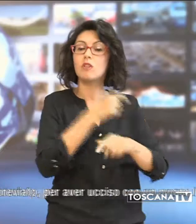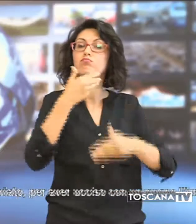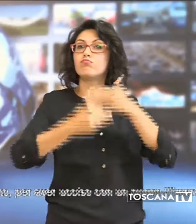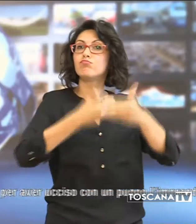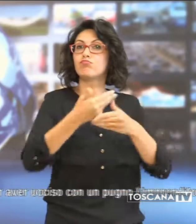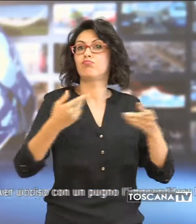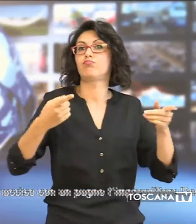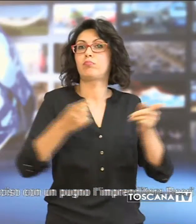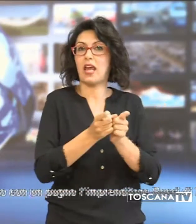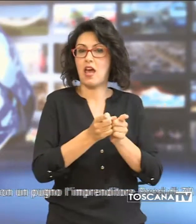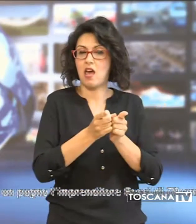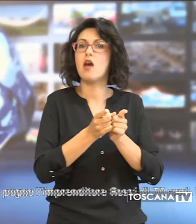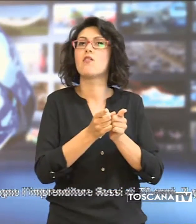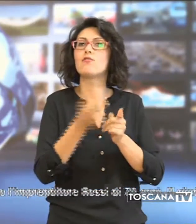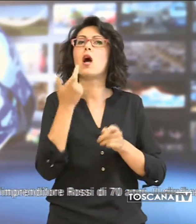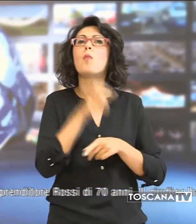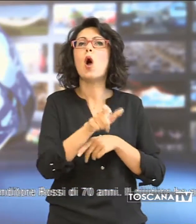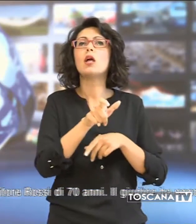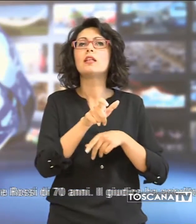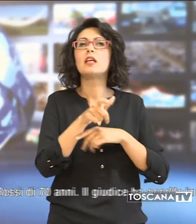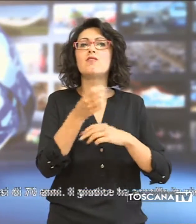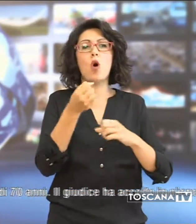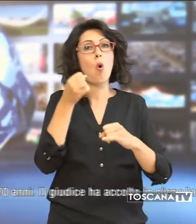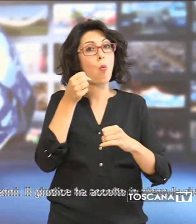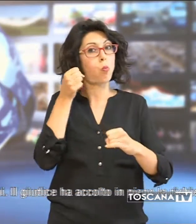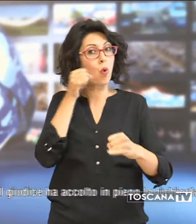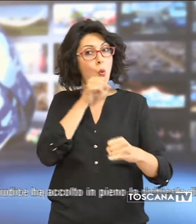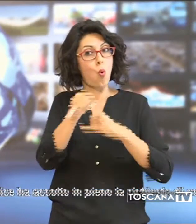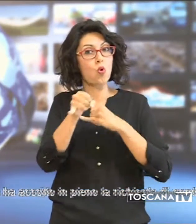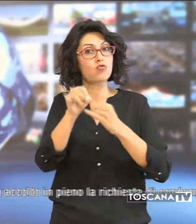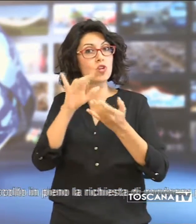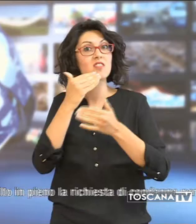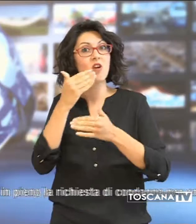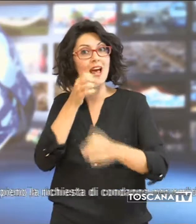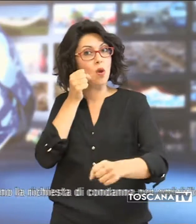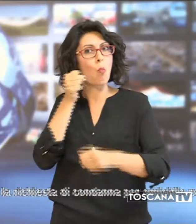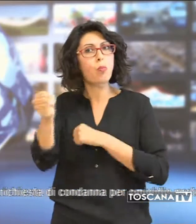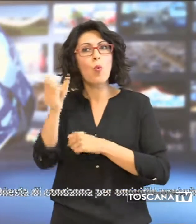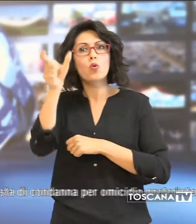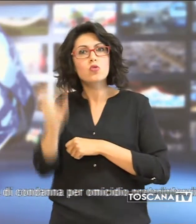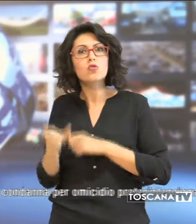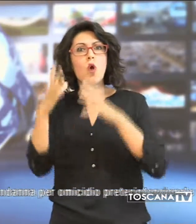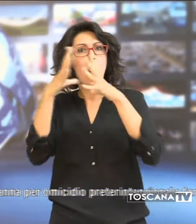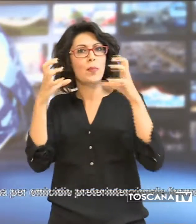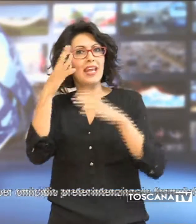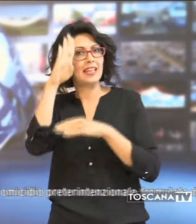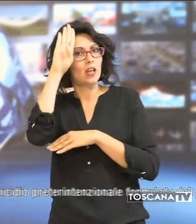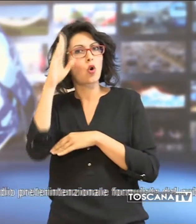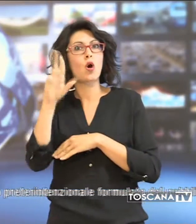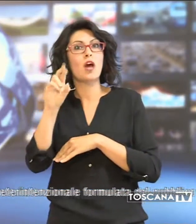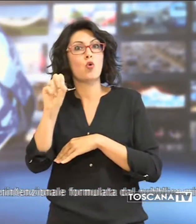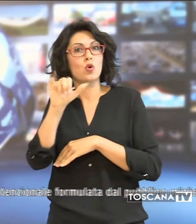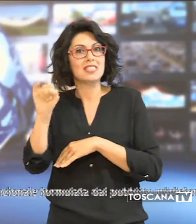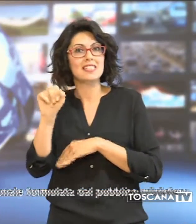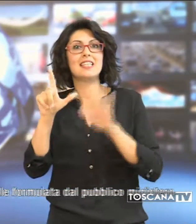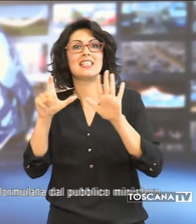rito abbreviato, per aver ucciso con un pugno l'imprenditore Rossi di 70 anni. Il